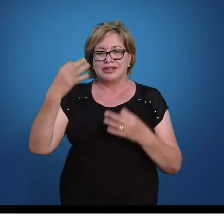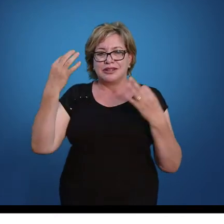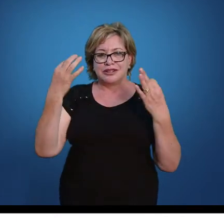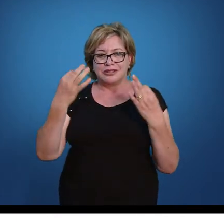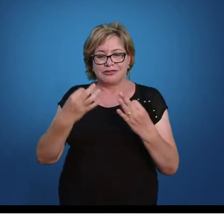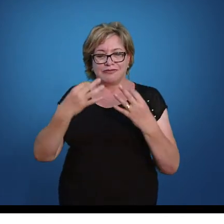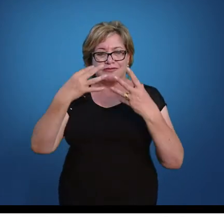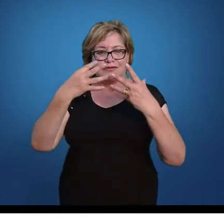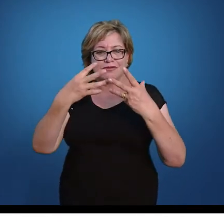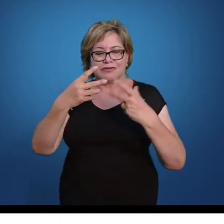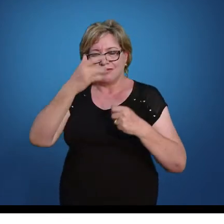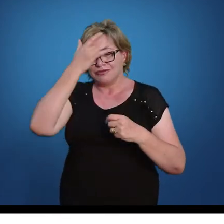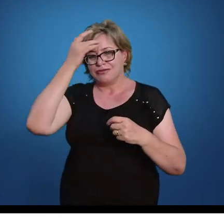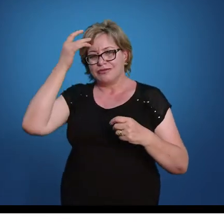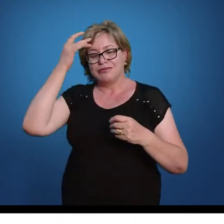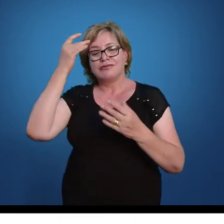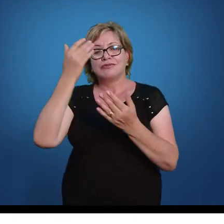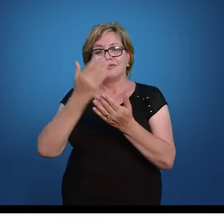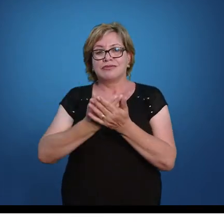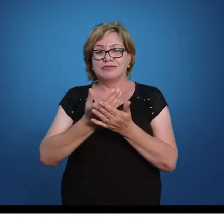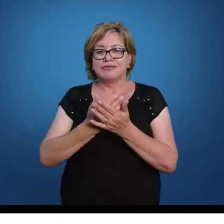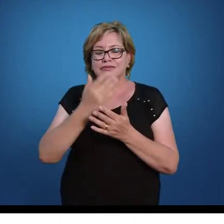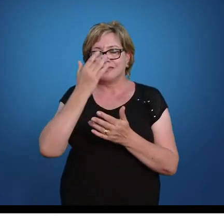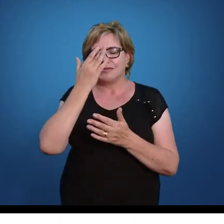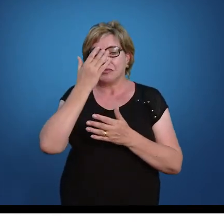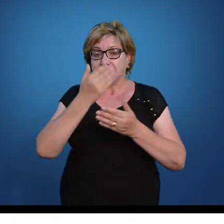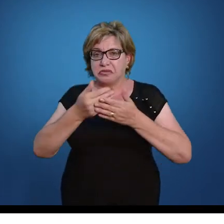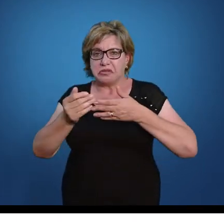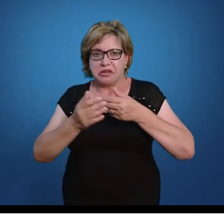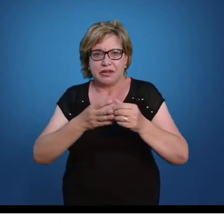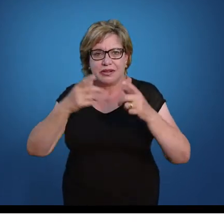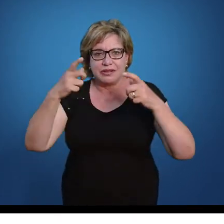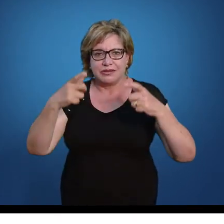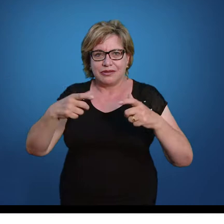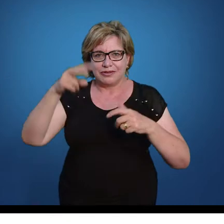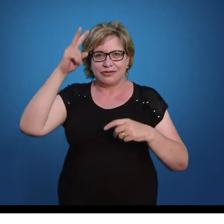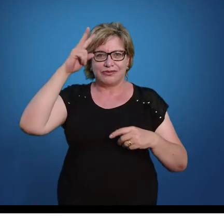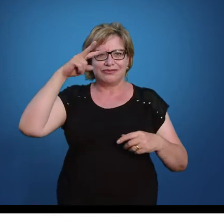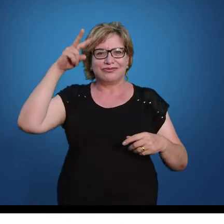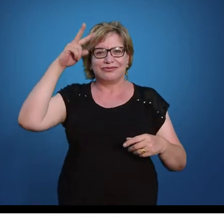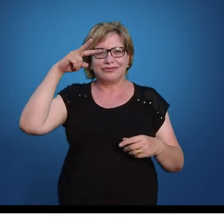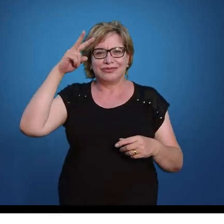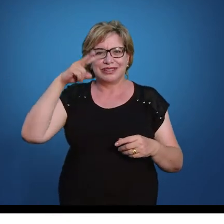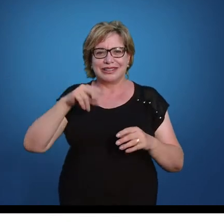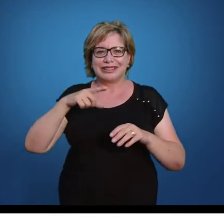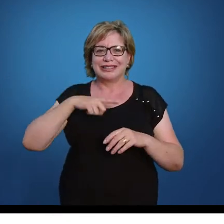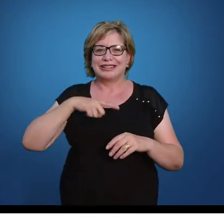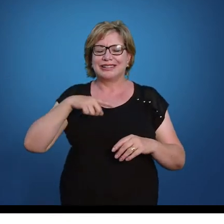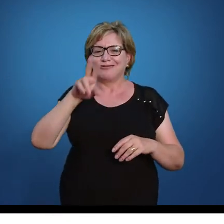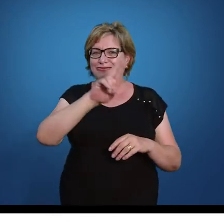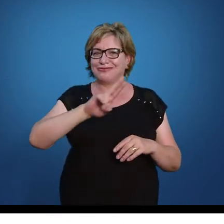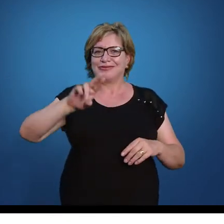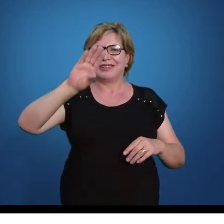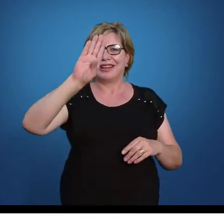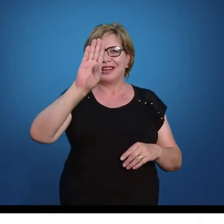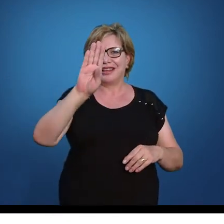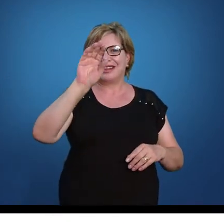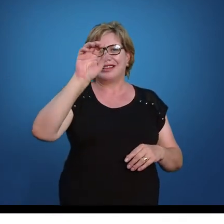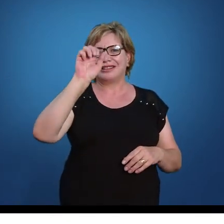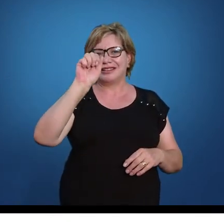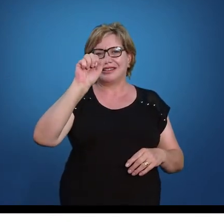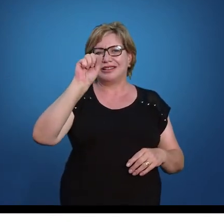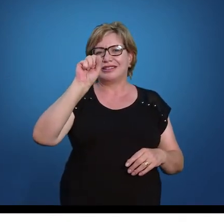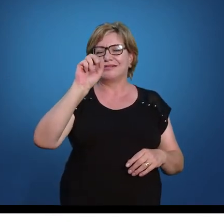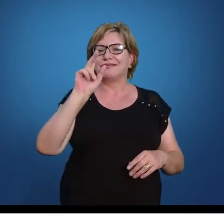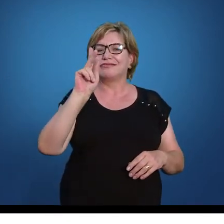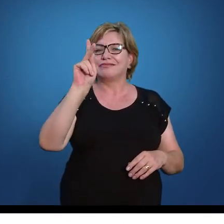todo mundo que passou pelos bancos escolares, seja onde for, vai lembrar de um nome que se chama Báscara. Todo mundo, como é que eu resolvo uma